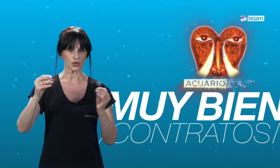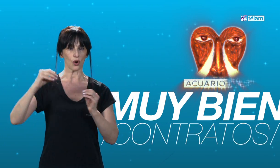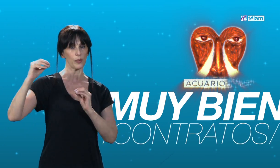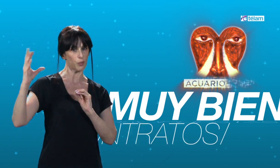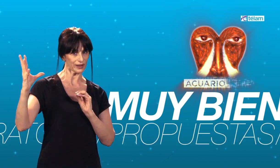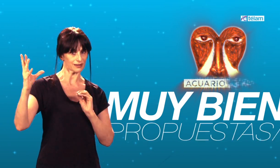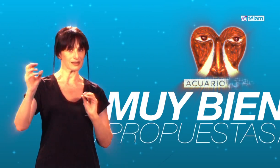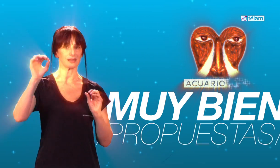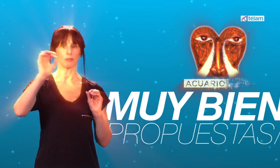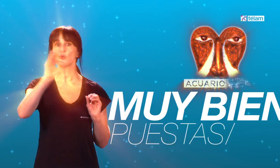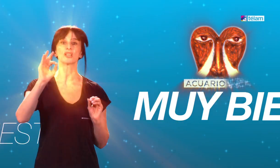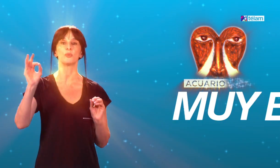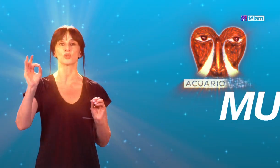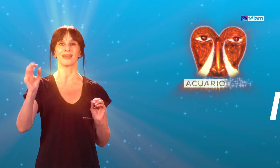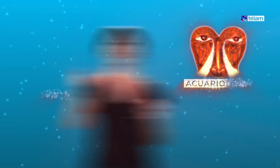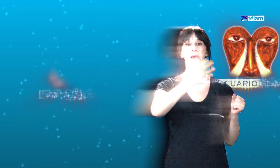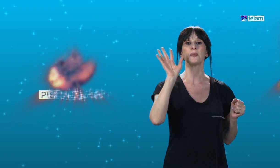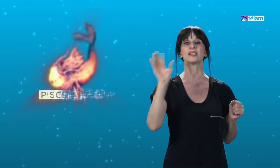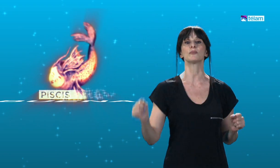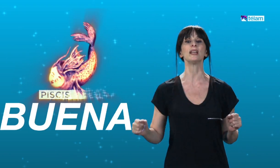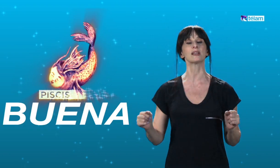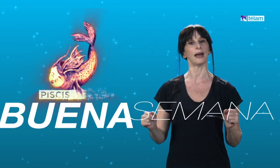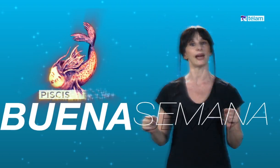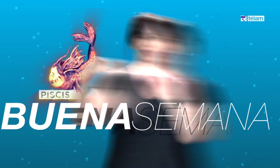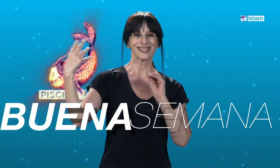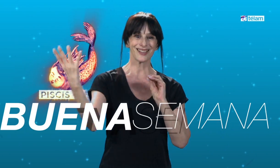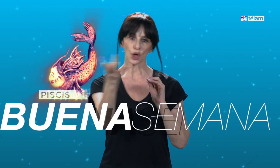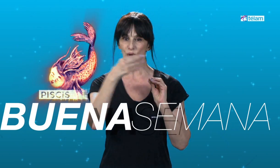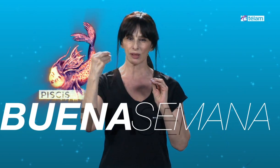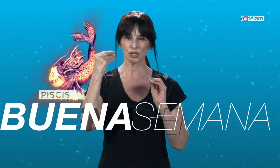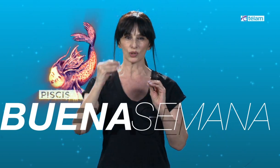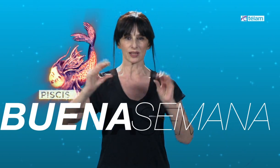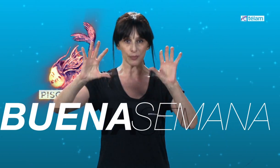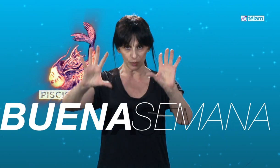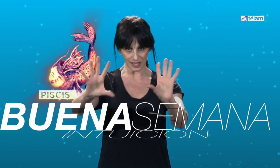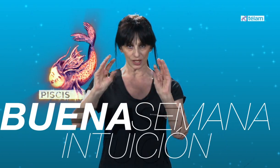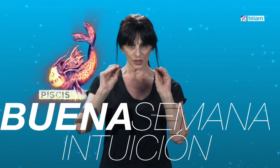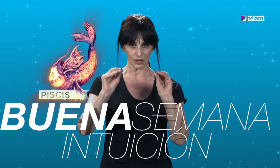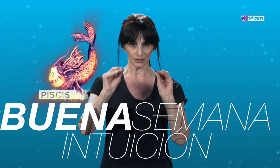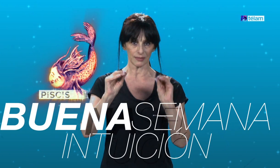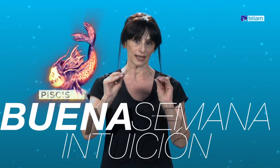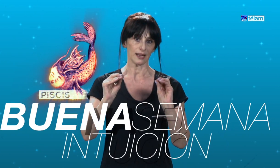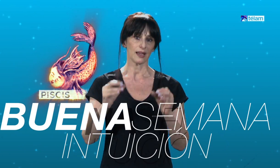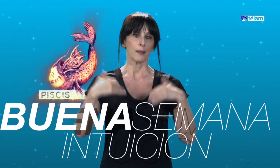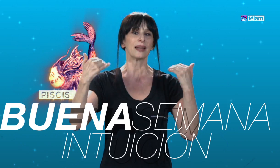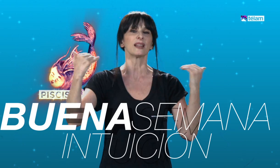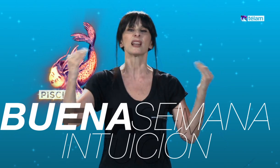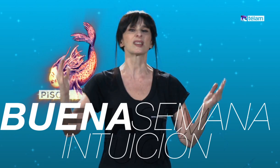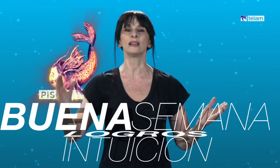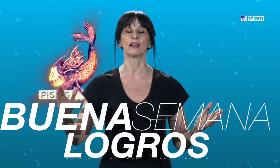o propuestas. Mucha luminosidad. Pisces, buena semana. Si todo este mes ustedes aprovechan la intuición, miren, van a tener excelentes